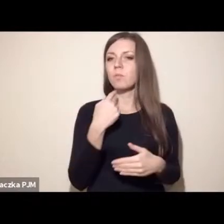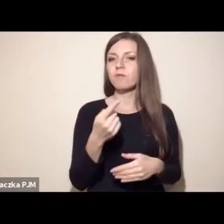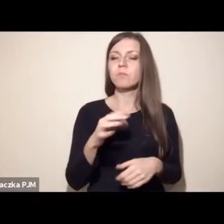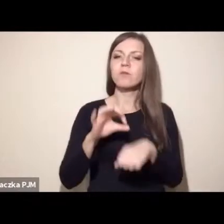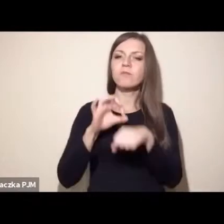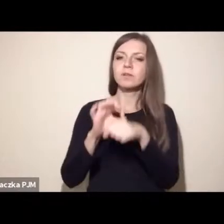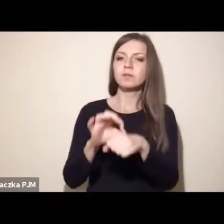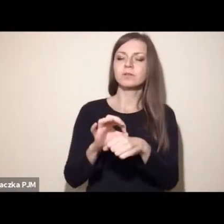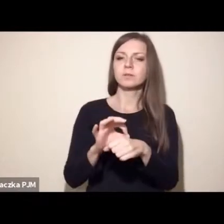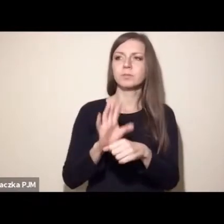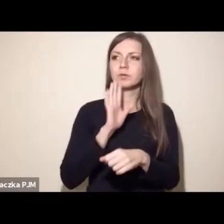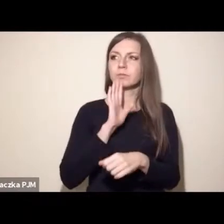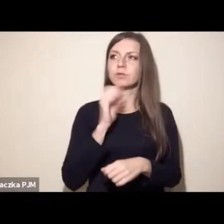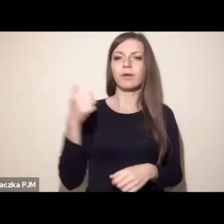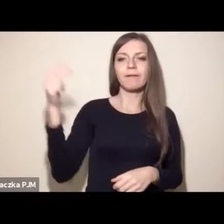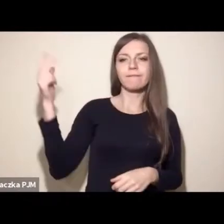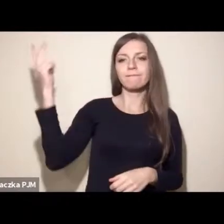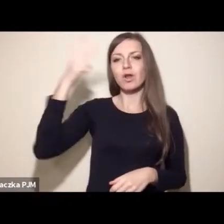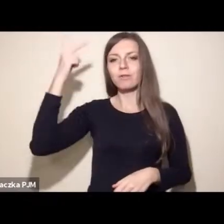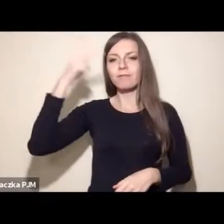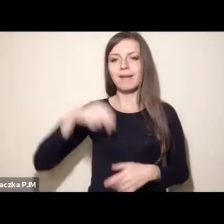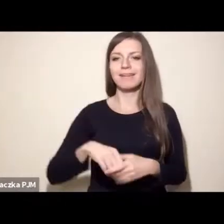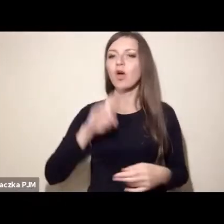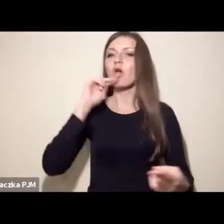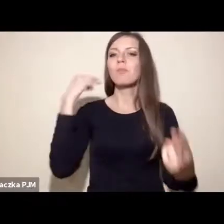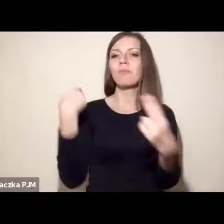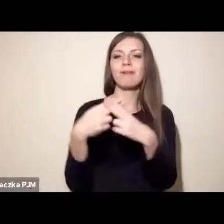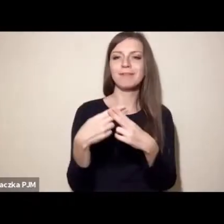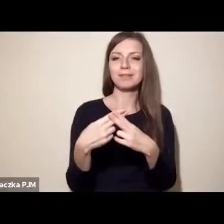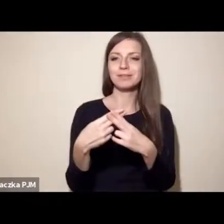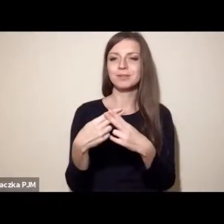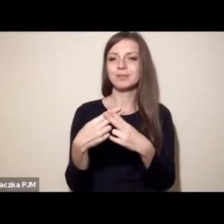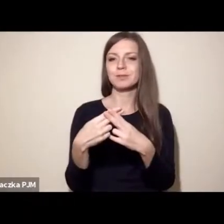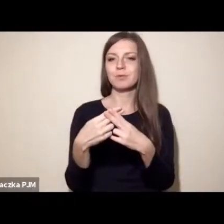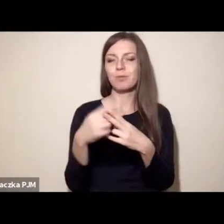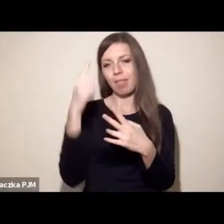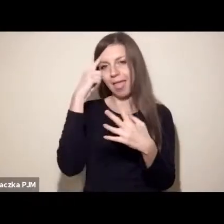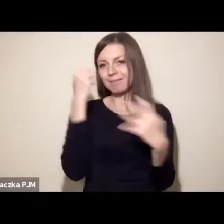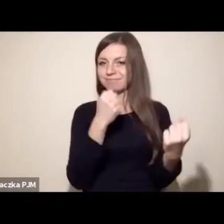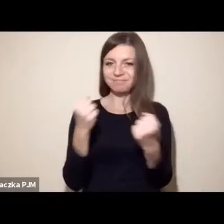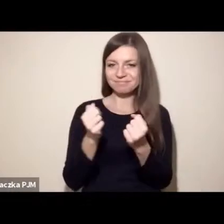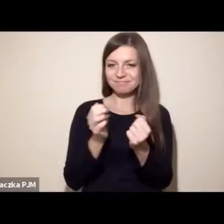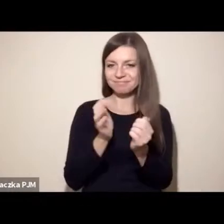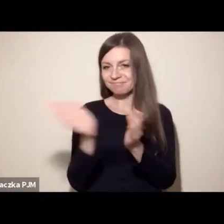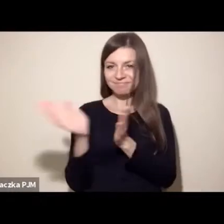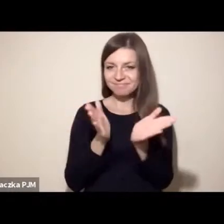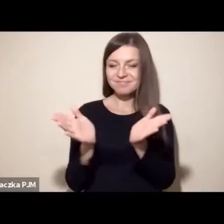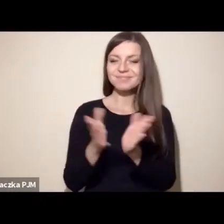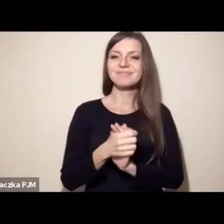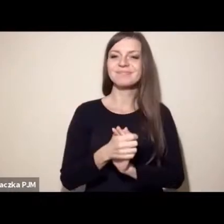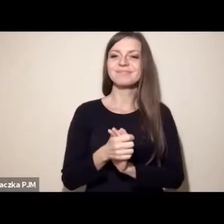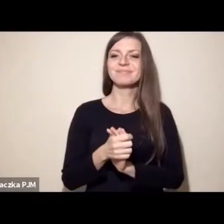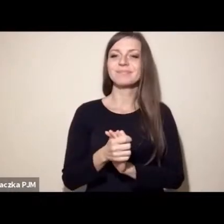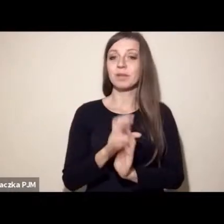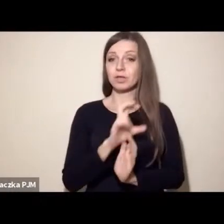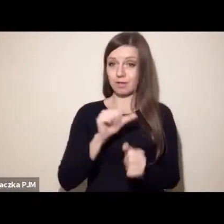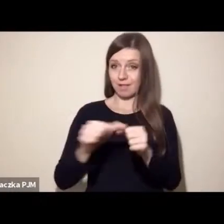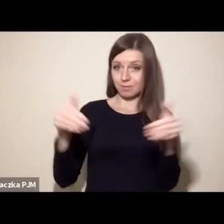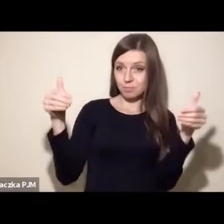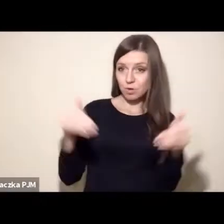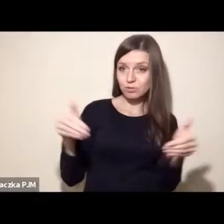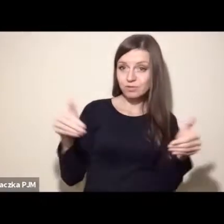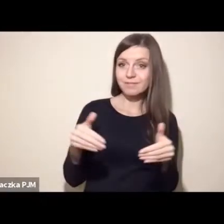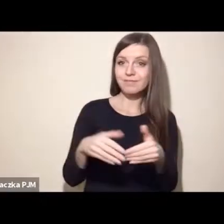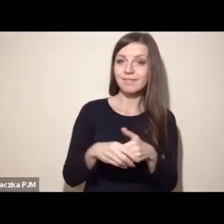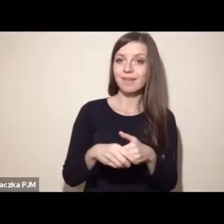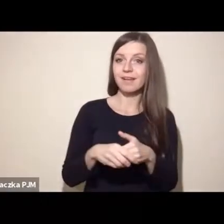wysoce filozoficzne. Odpowiedź na to pytanie może być dwojaka. Ona może być właśnie w sensie, czy jest możliwe w